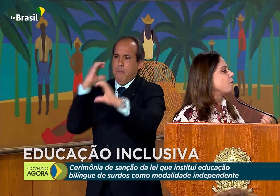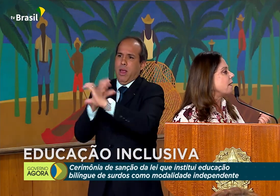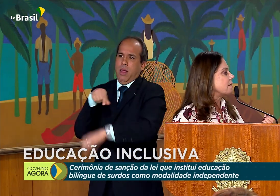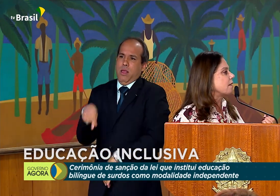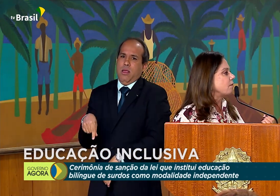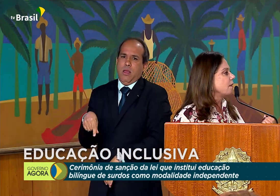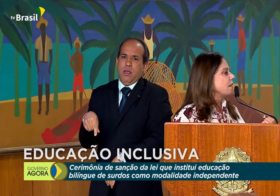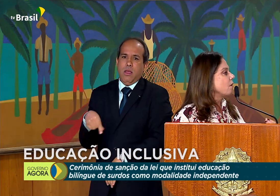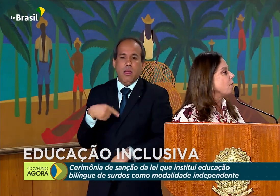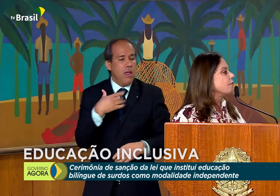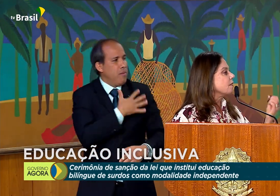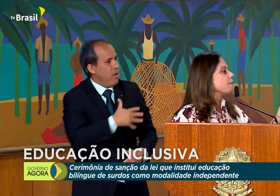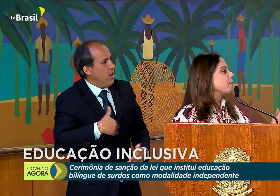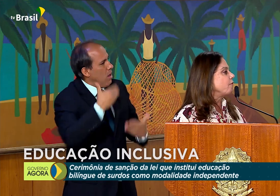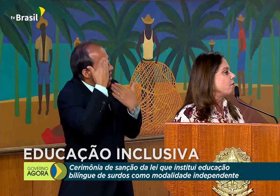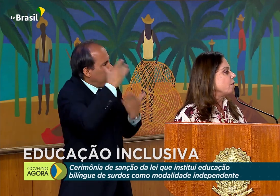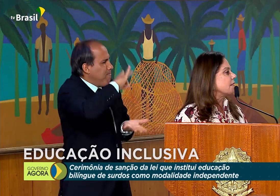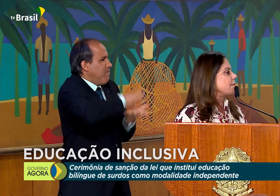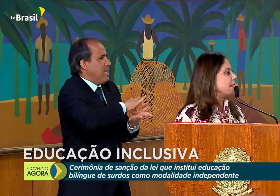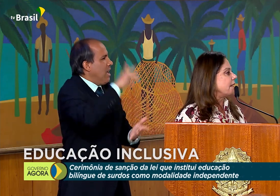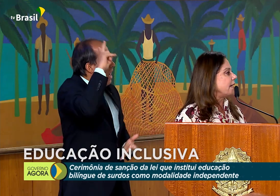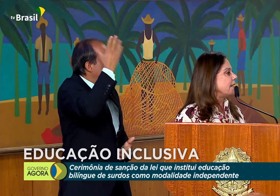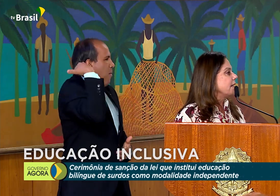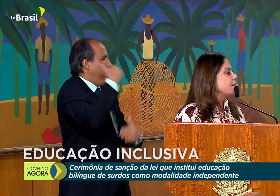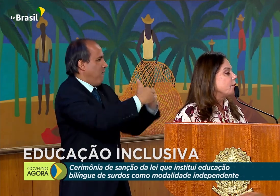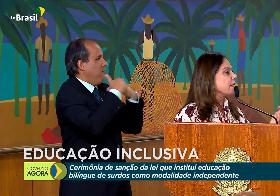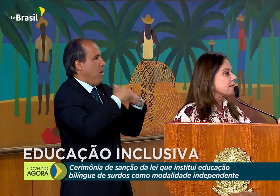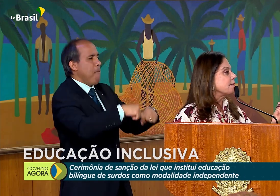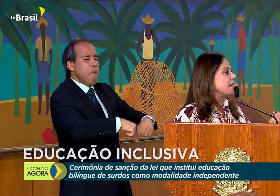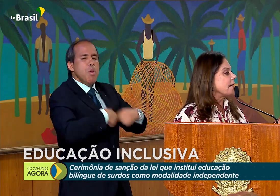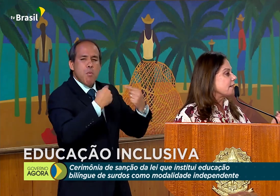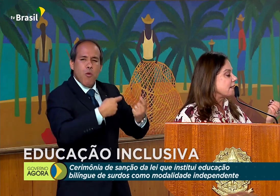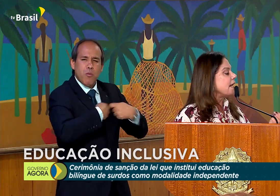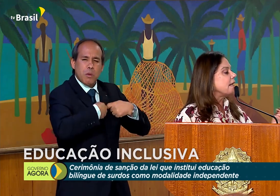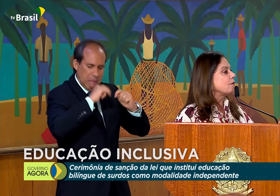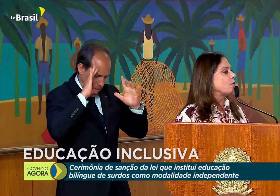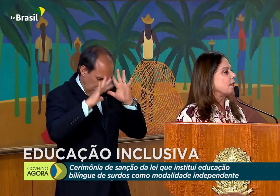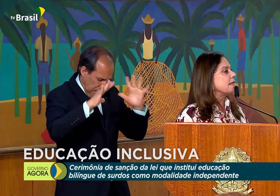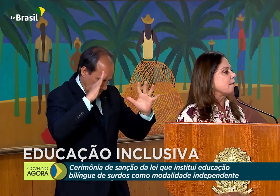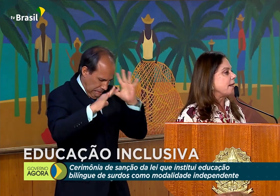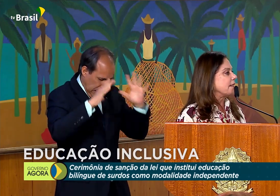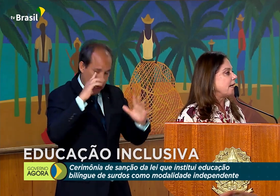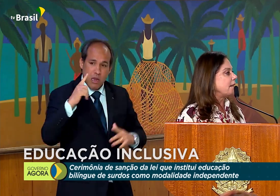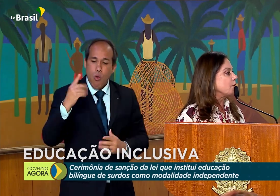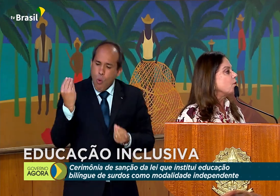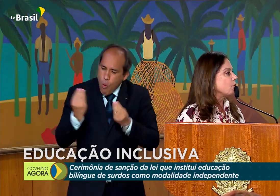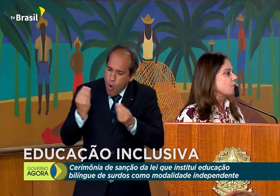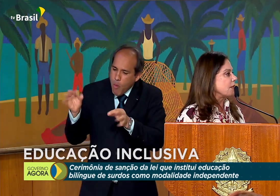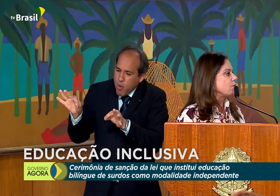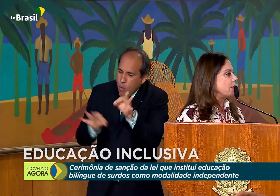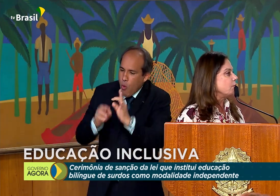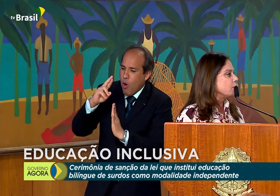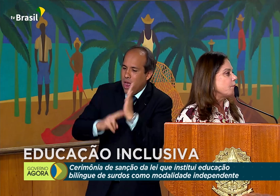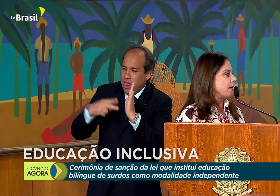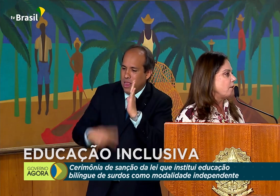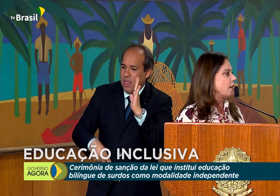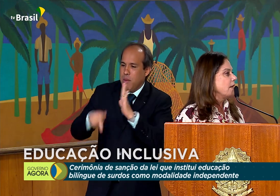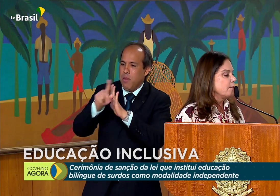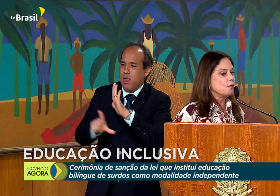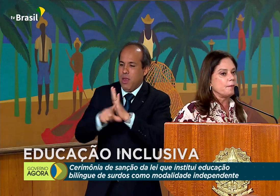de coração quando você me provocou nessa matéria, porque ser relatora dessa matéria me tornou um ser humano muito melhor. Muito